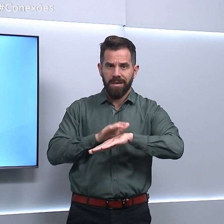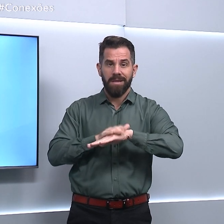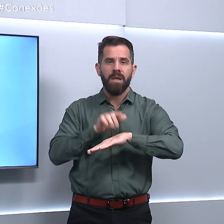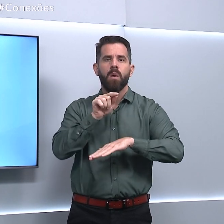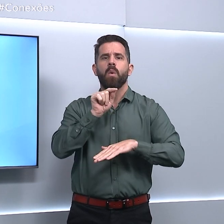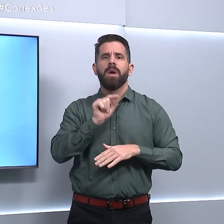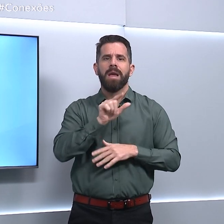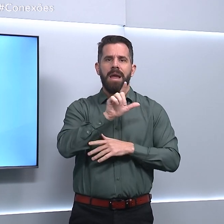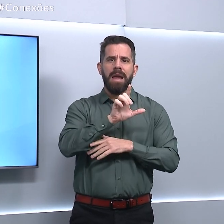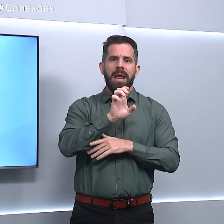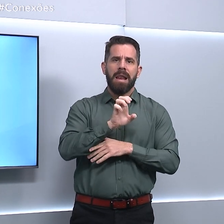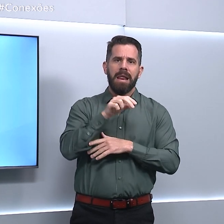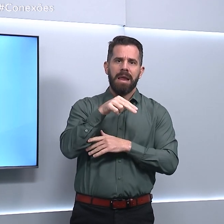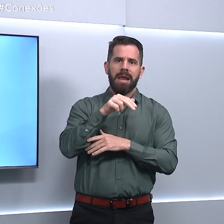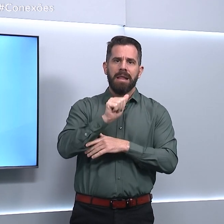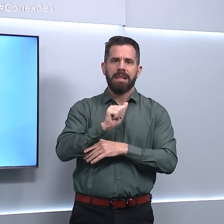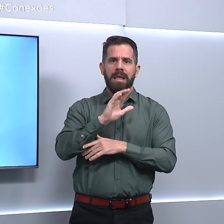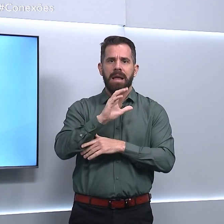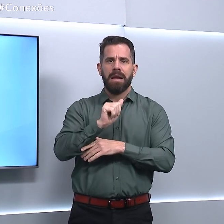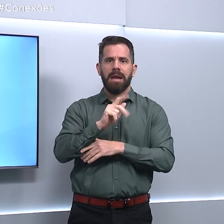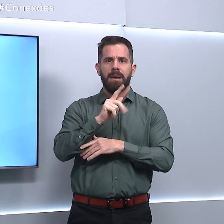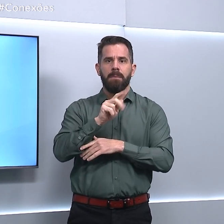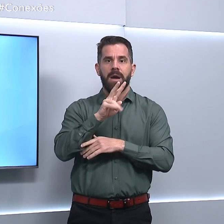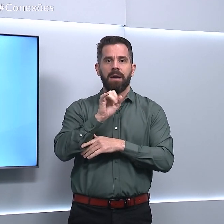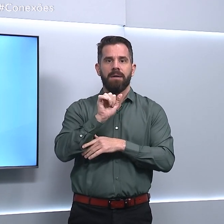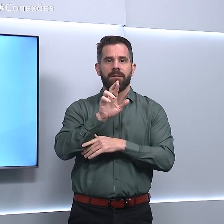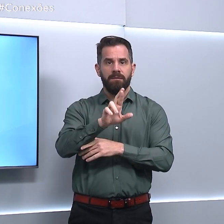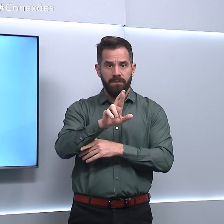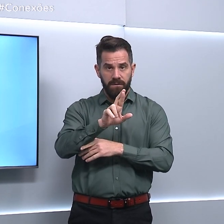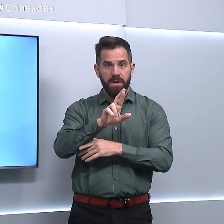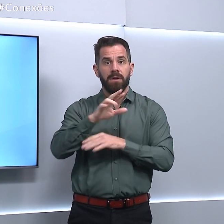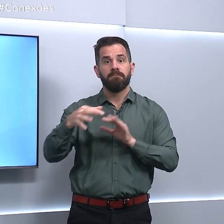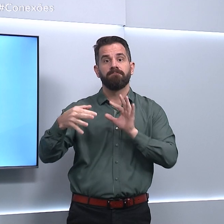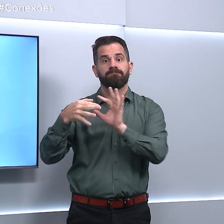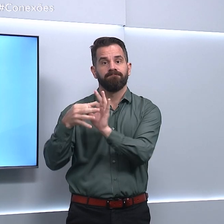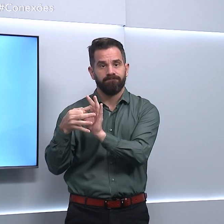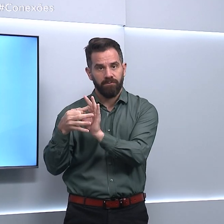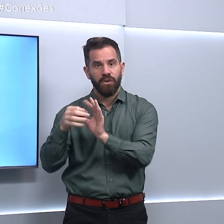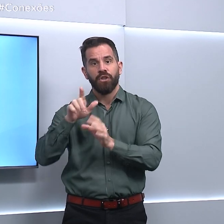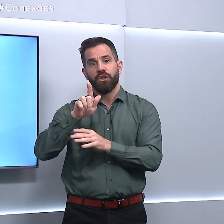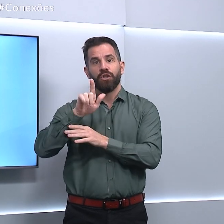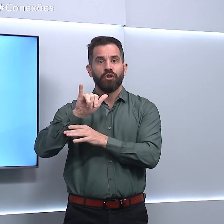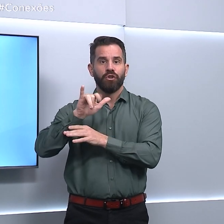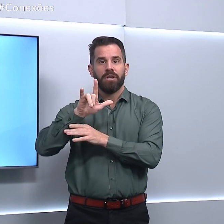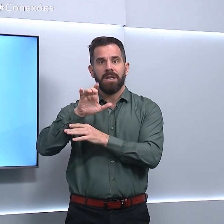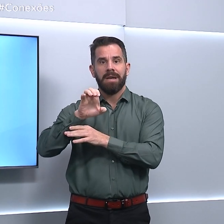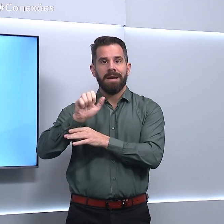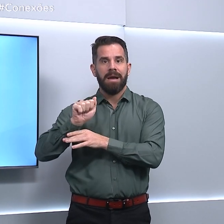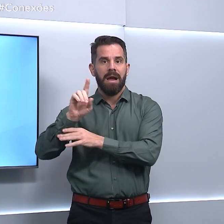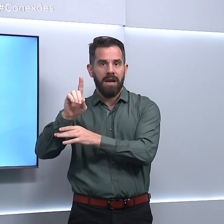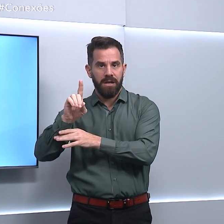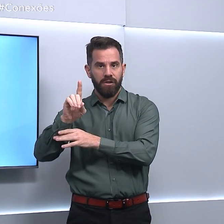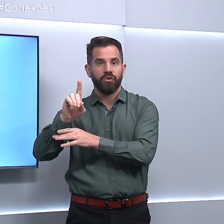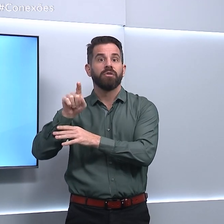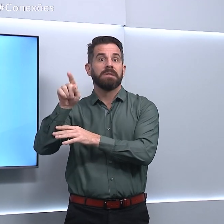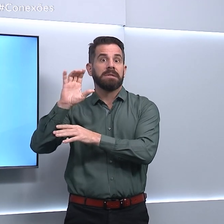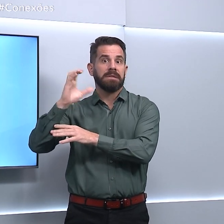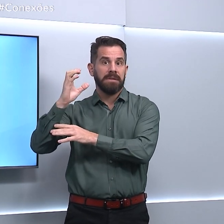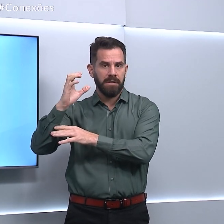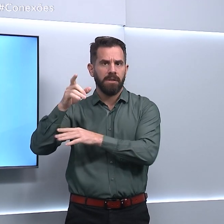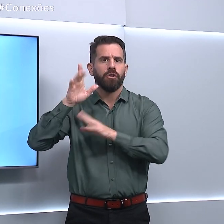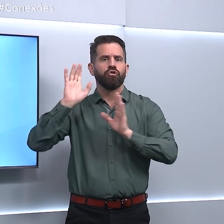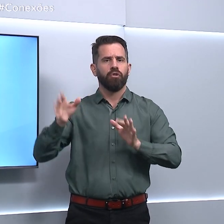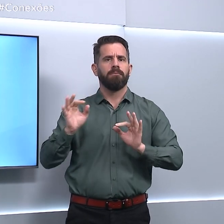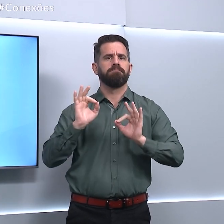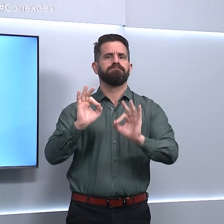LENACAPAVIR, da Gilead Sciences, apresenta eficácia de 100% na